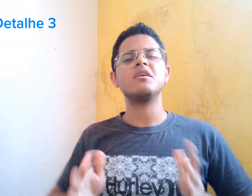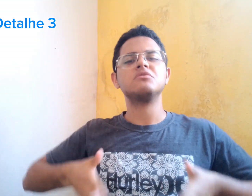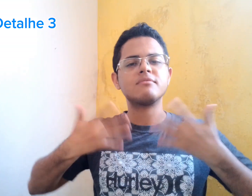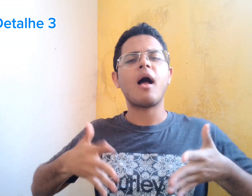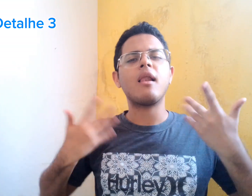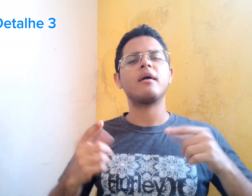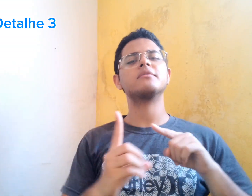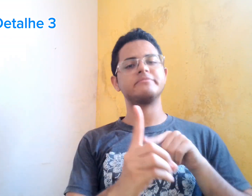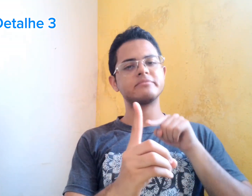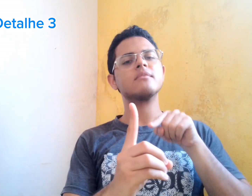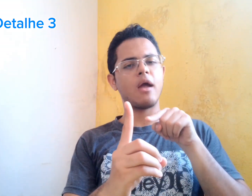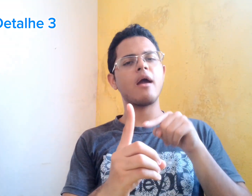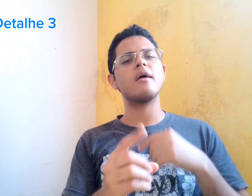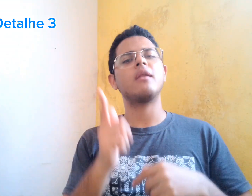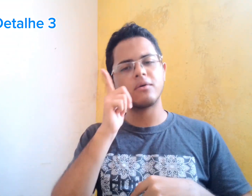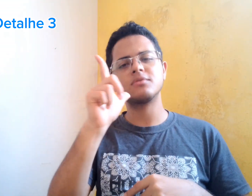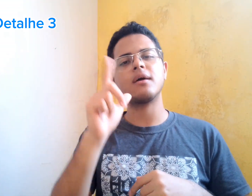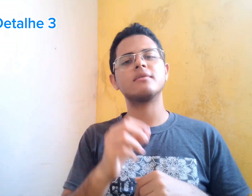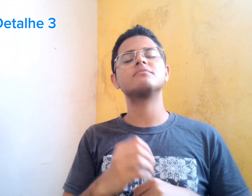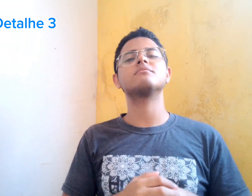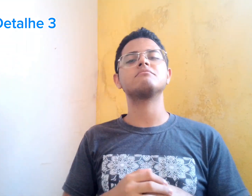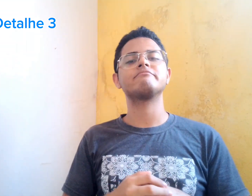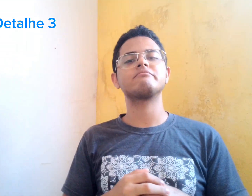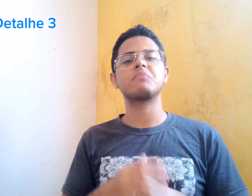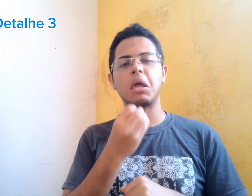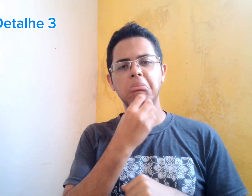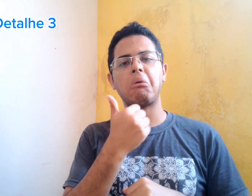Locais esses que ela conseguiu se divertir e aproveitar muito.